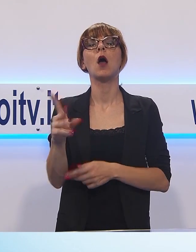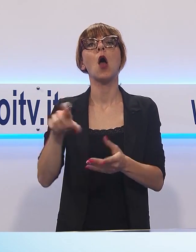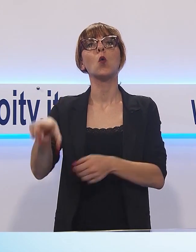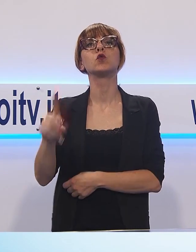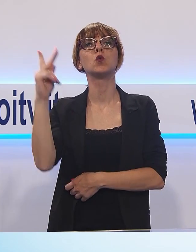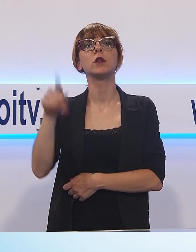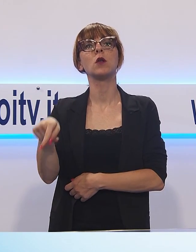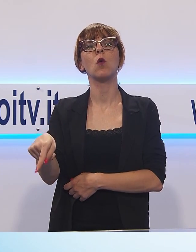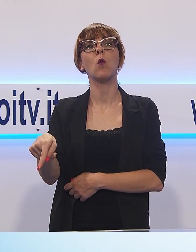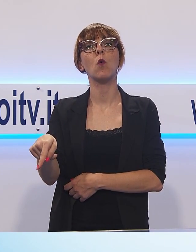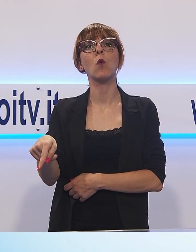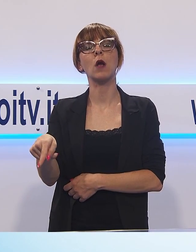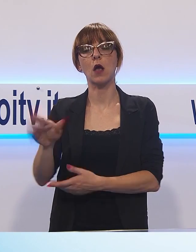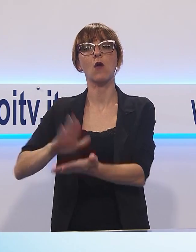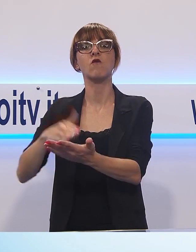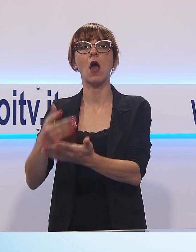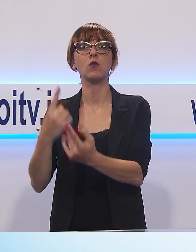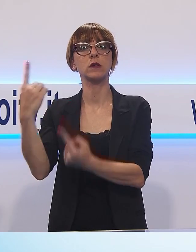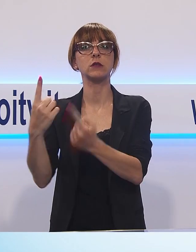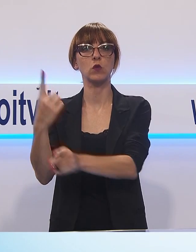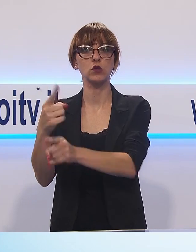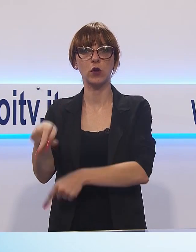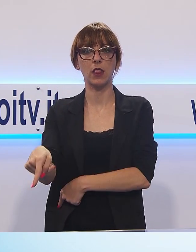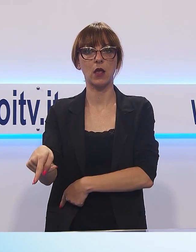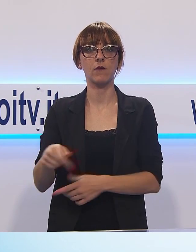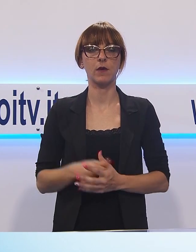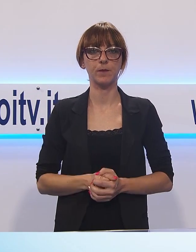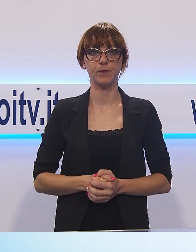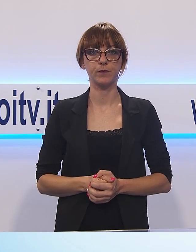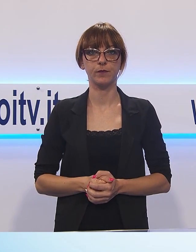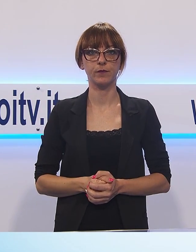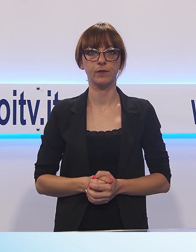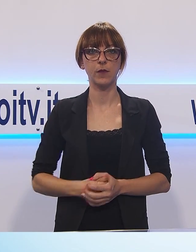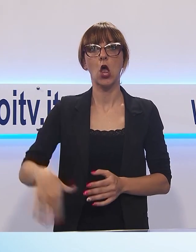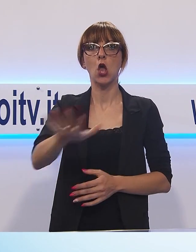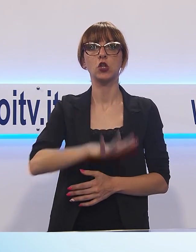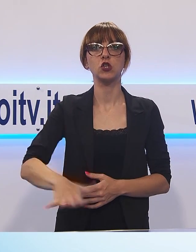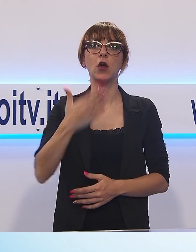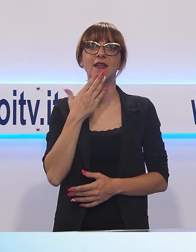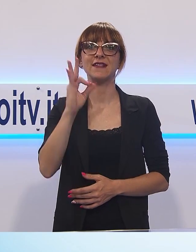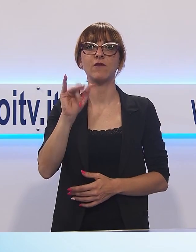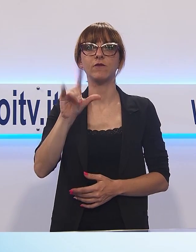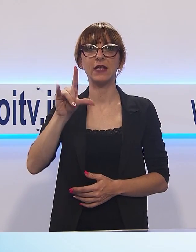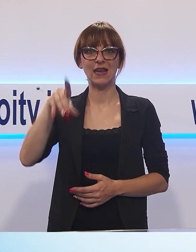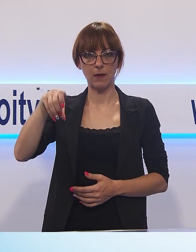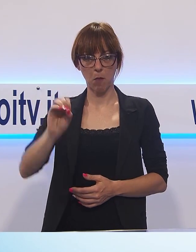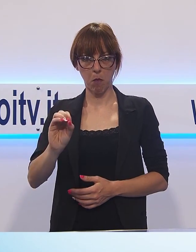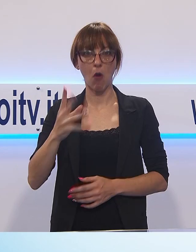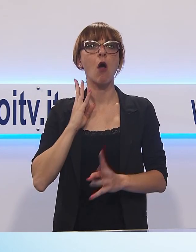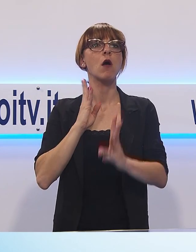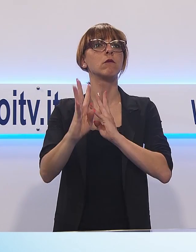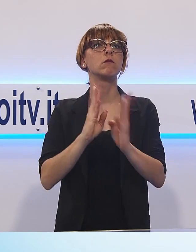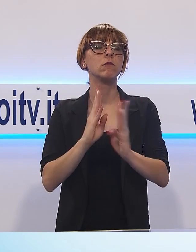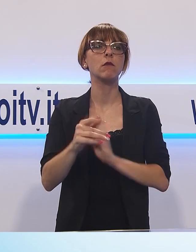Cambiamo argomento, parliamo di viabilità e traffico nella zona di San Filippo, in particolare tra Via di Tiglio e Via